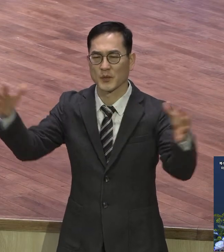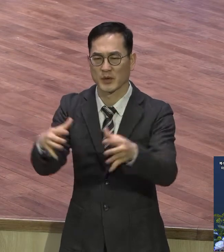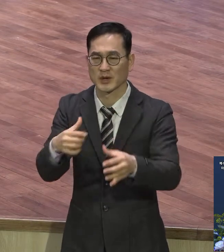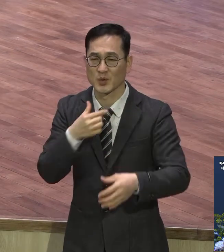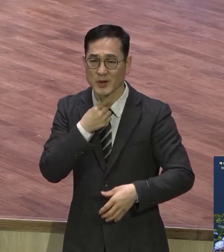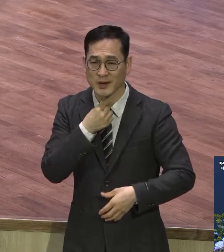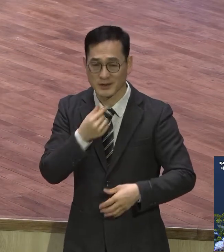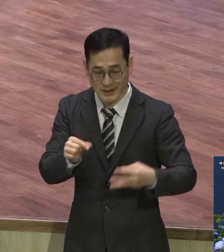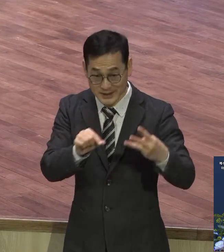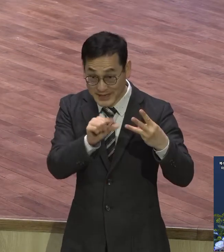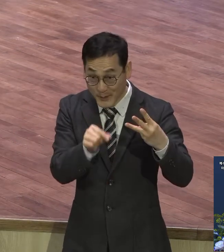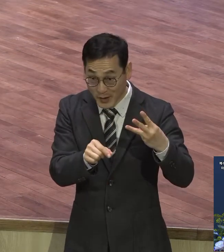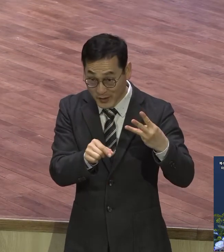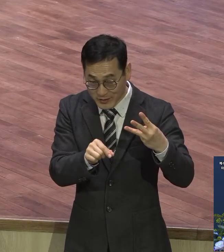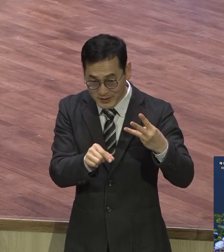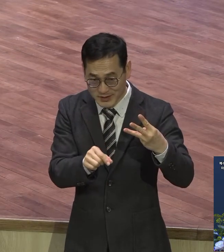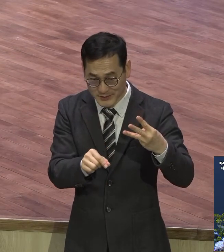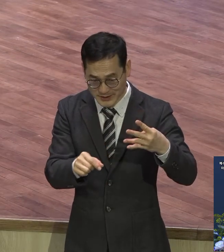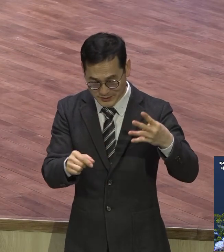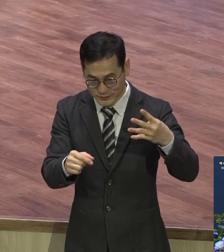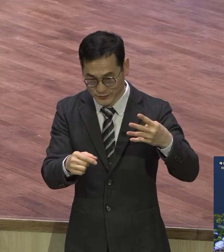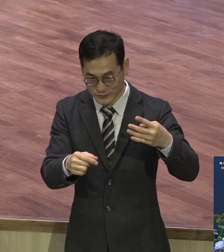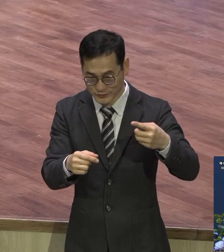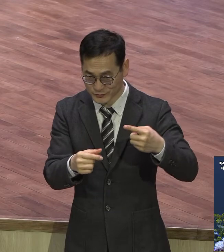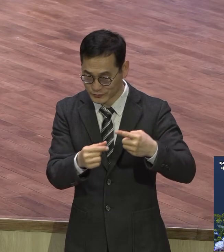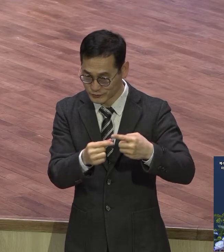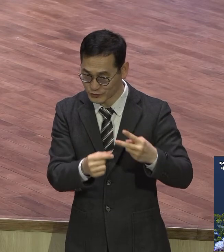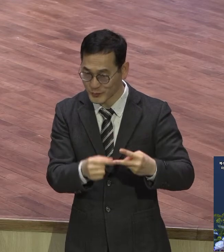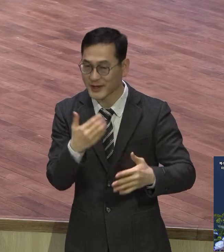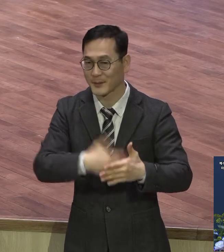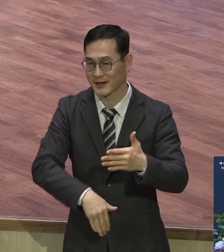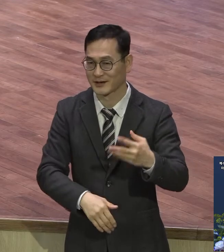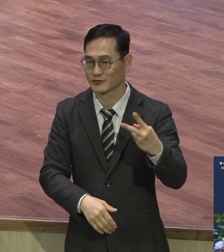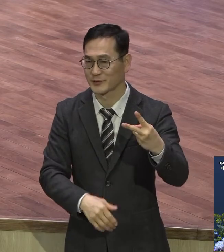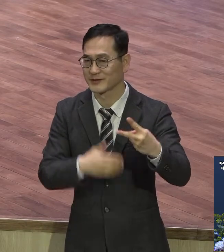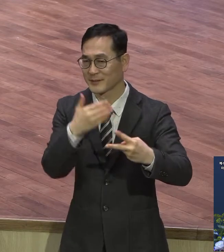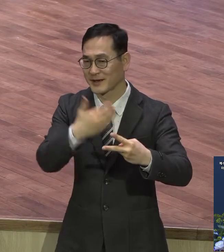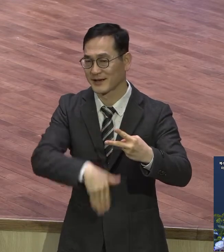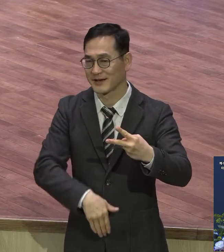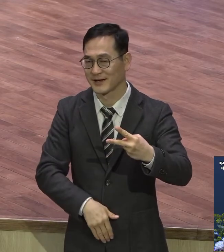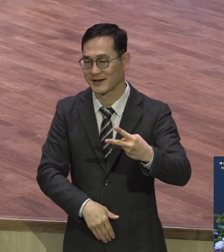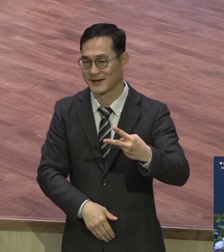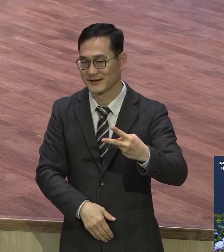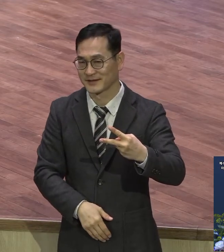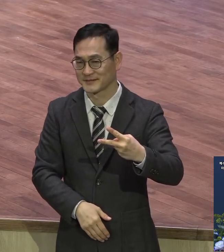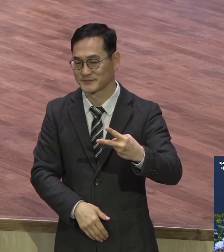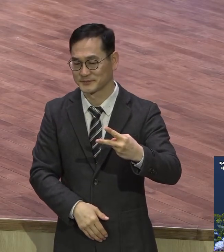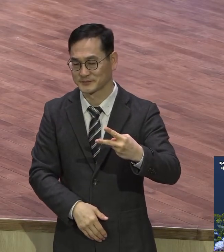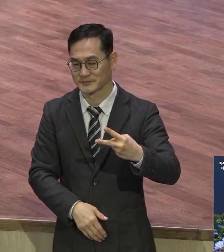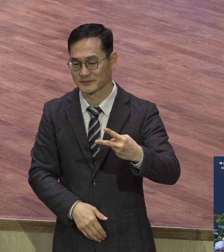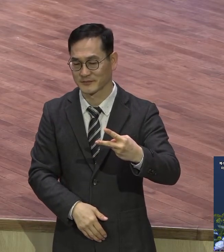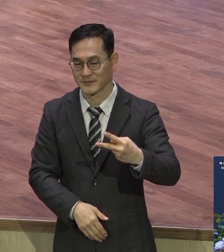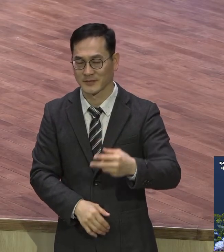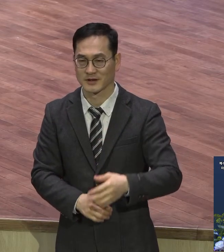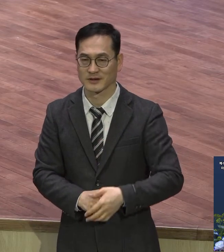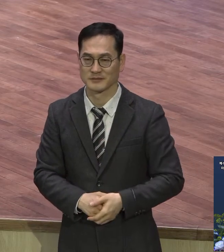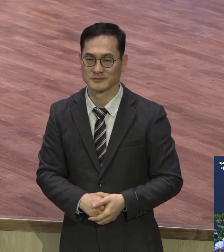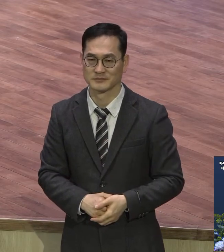아직 두 주나 남아 있습니다. 여러분들이 이제 꼭 아무리 늦어도 4월 첫